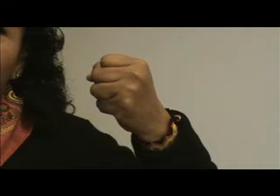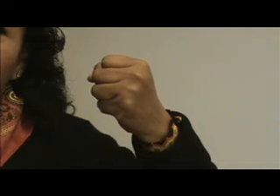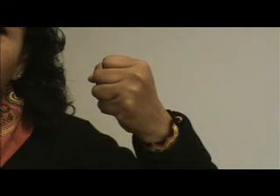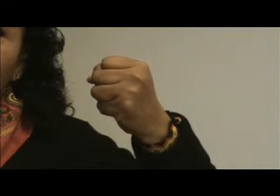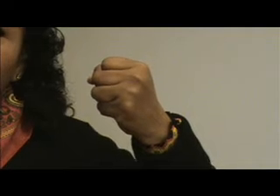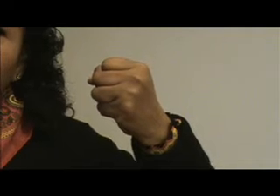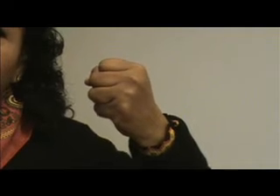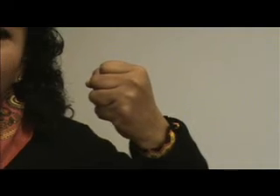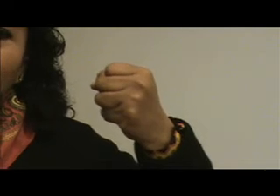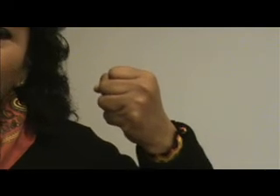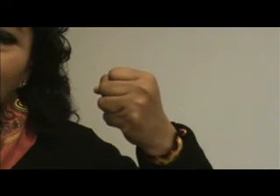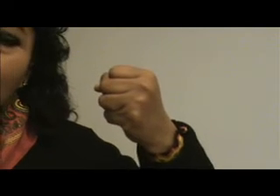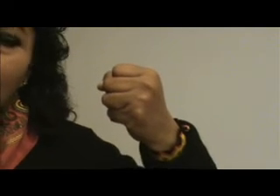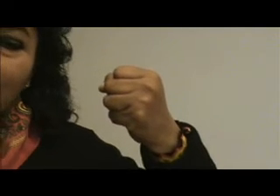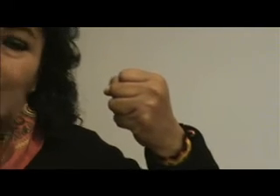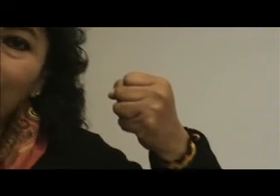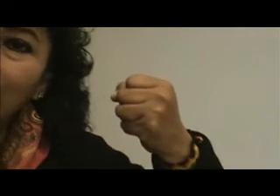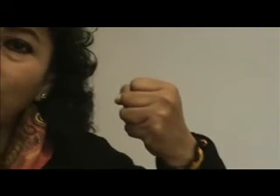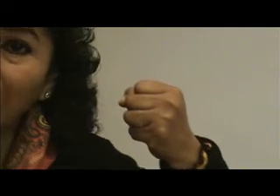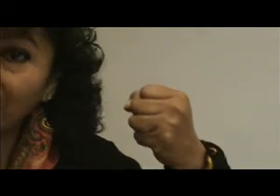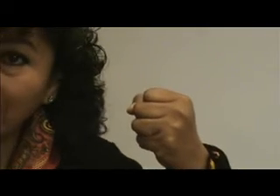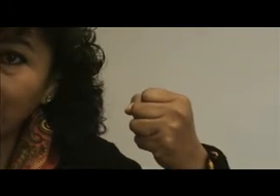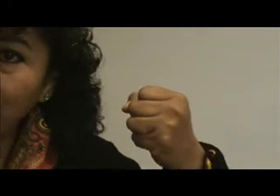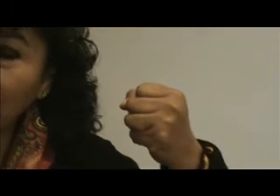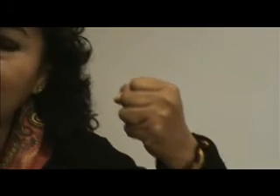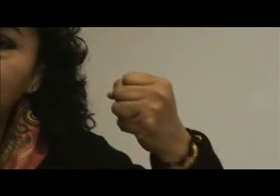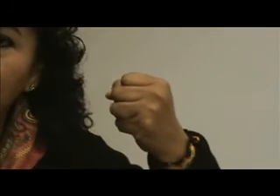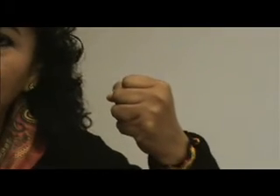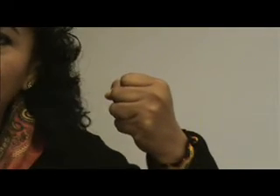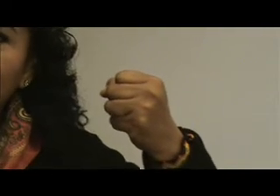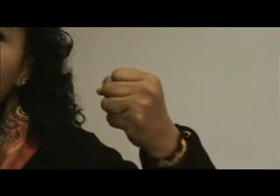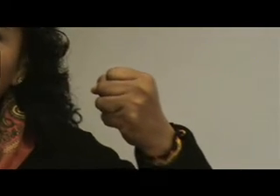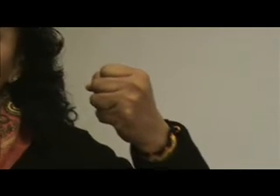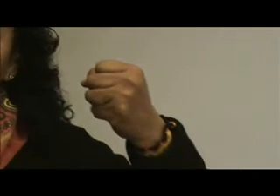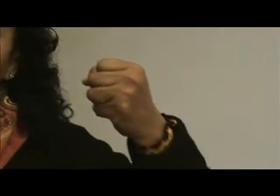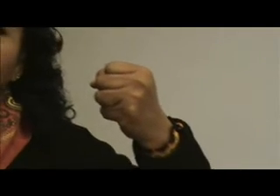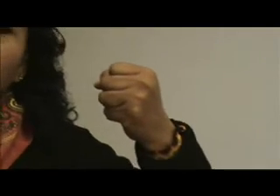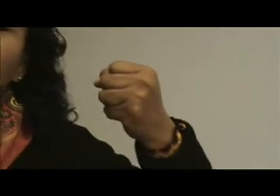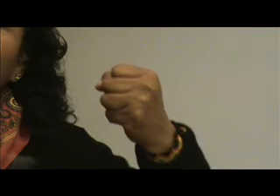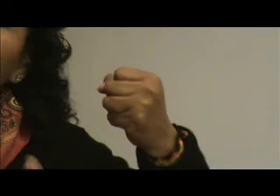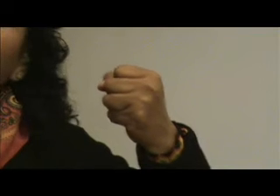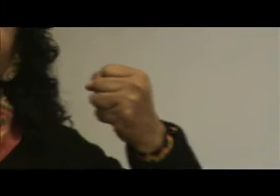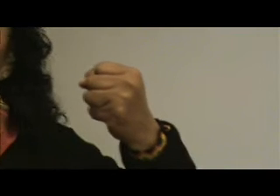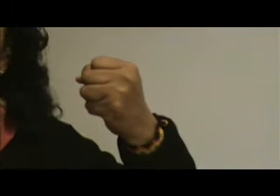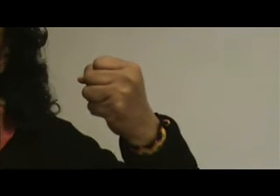que el gobierno había querido callar e invisibilizar, fue el pueblo